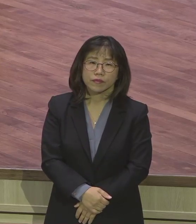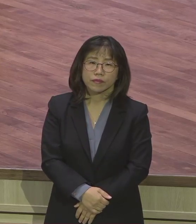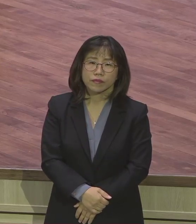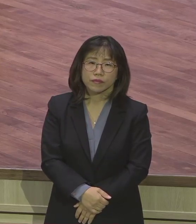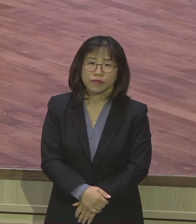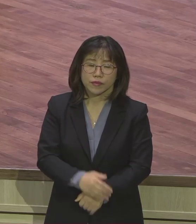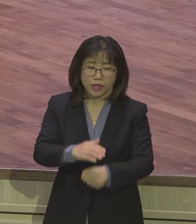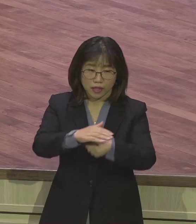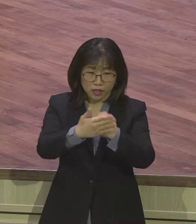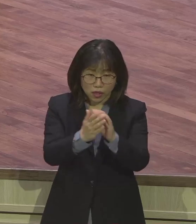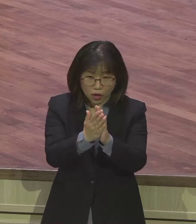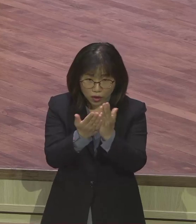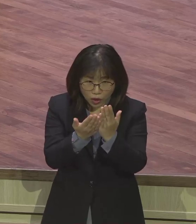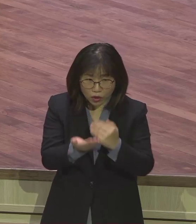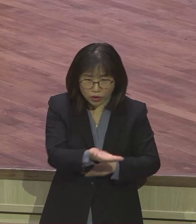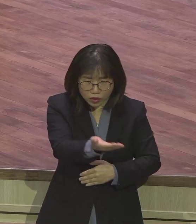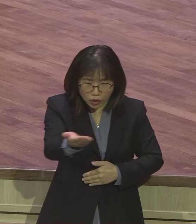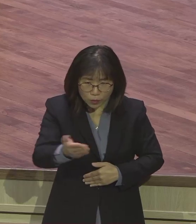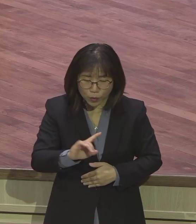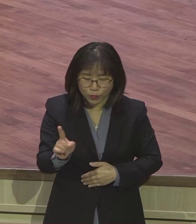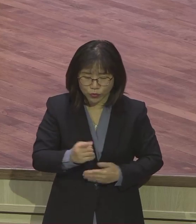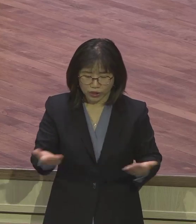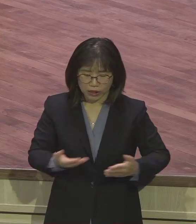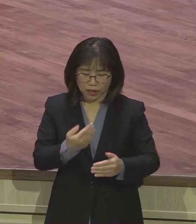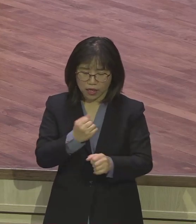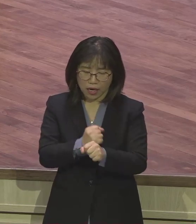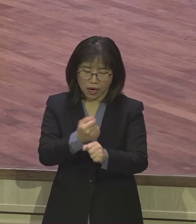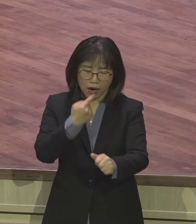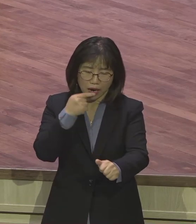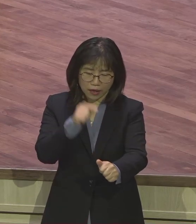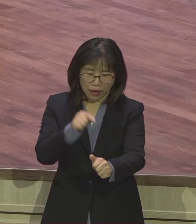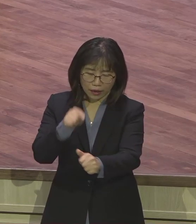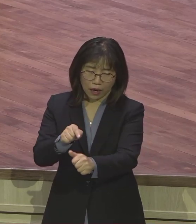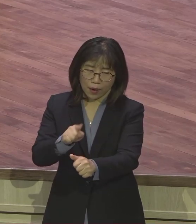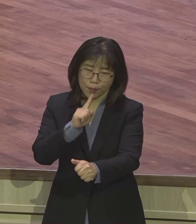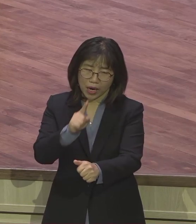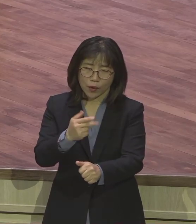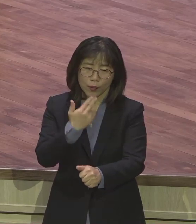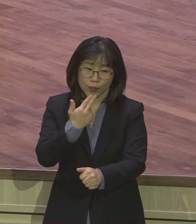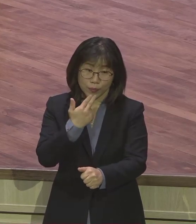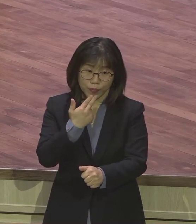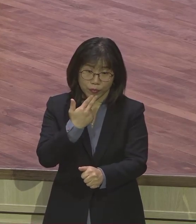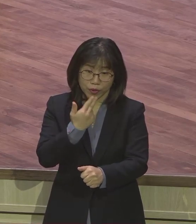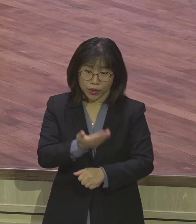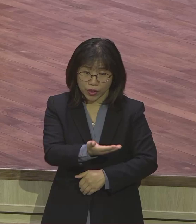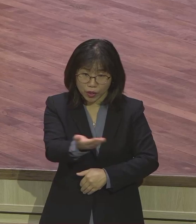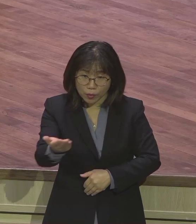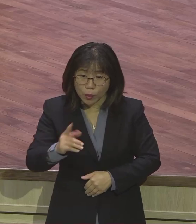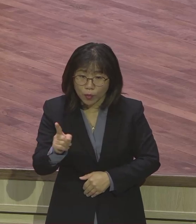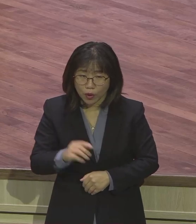성경은 우리보고 뭘 하라고 말하지 않습니다. 뭘 하라고 그래요. 아무것도 할 거 없어요. 약속을 믿으라는 겁니다.